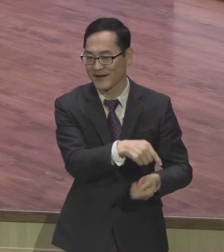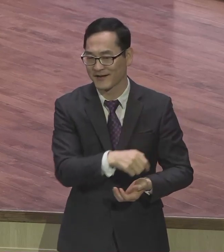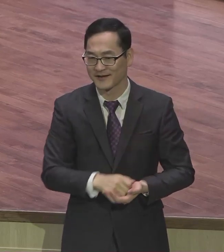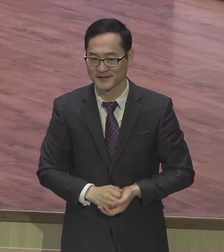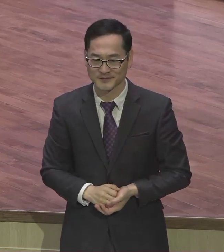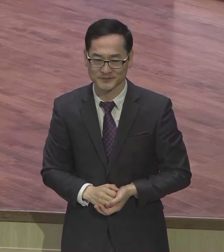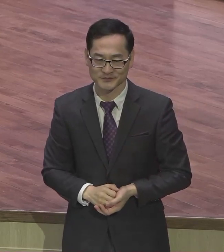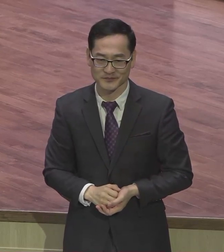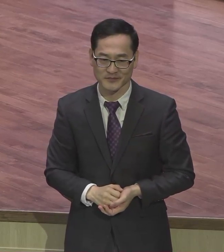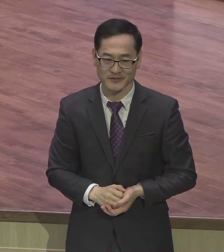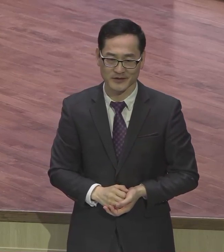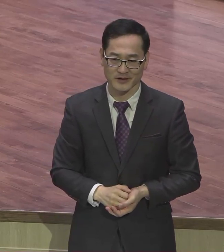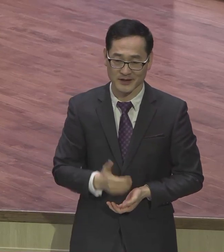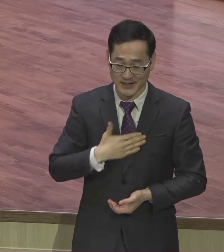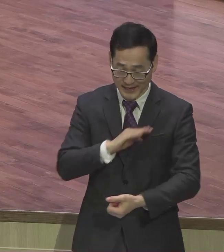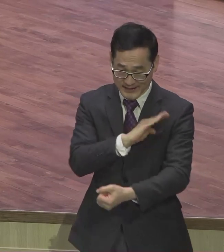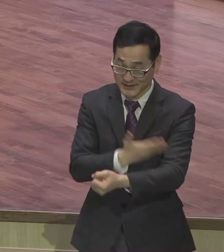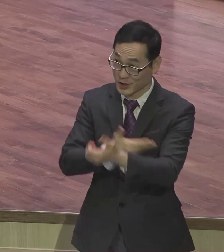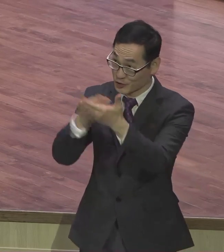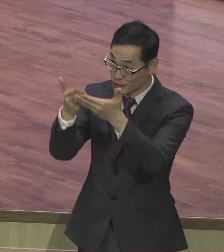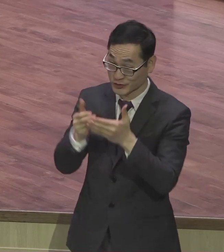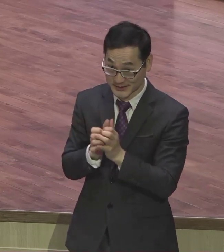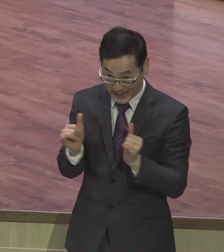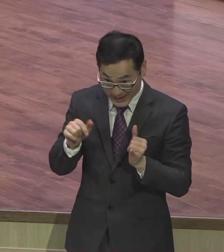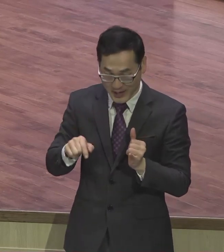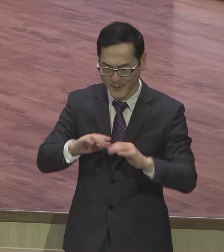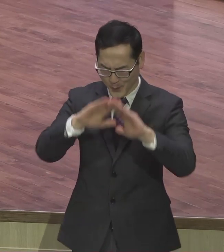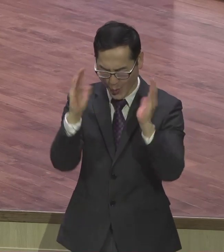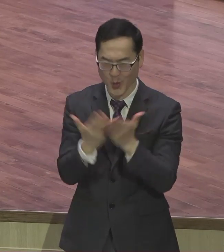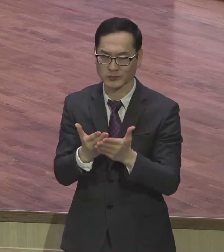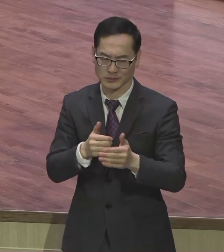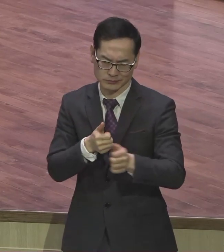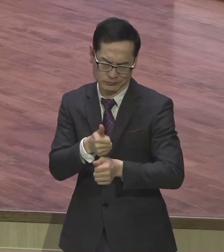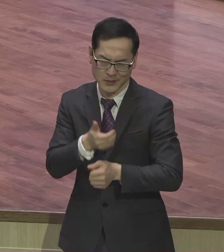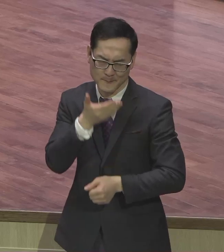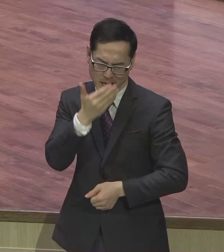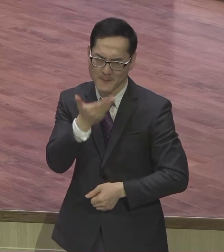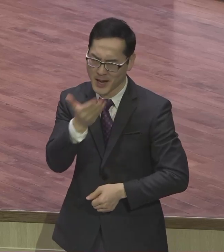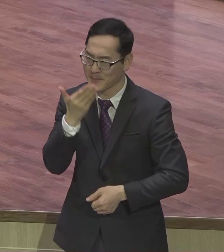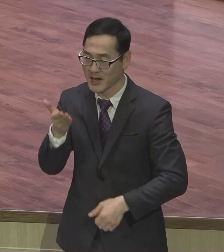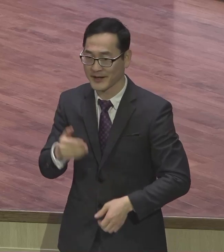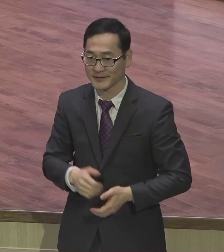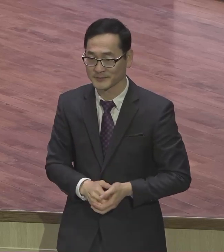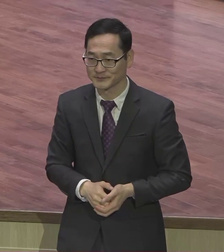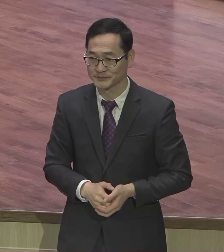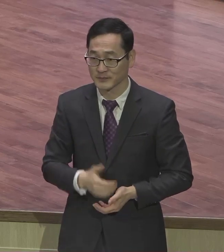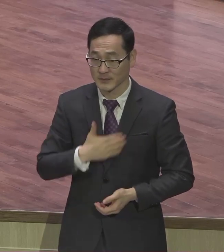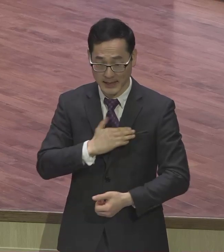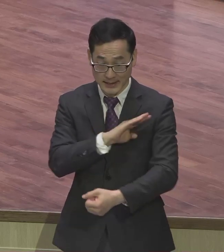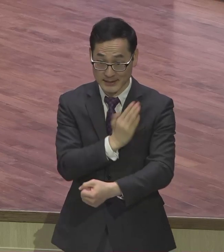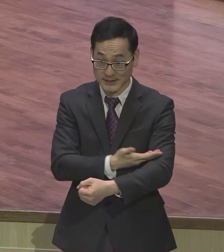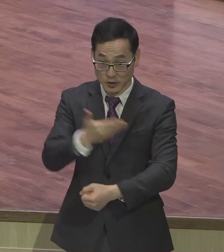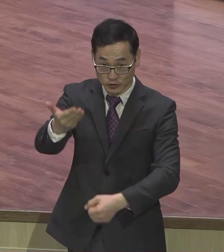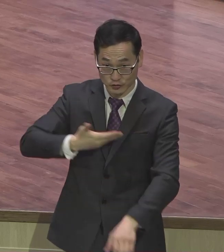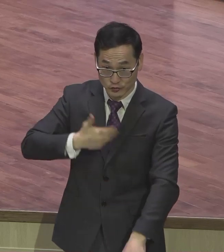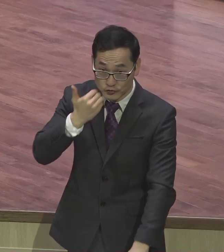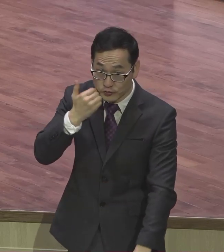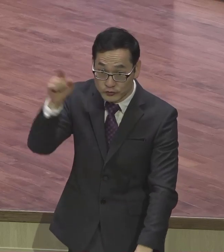모든 것을 할 수 있다라고 하는 이 하나님의 말씀 여러분 내게 능력 주신 자가 누구예요 그리스도